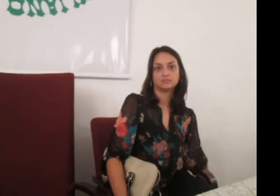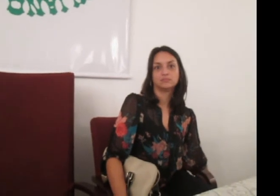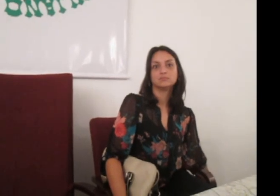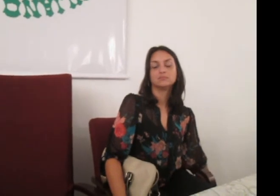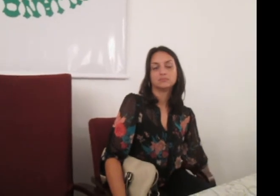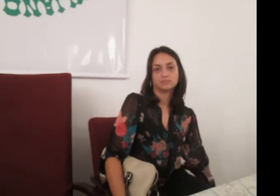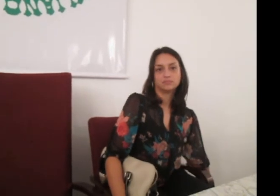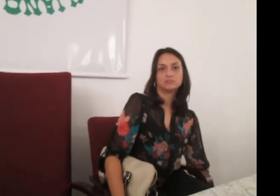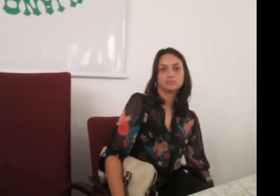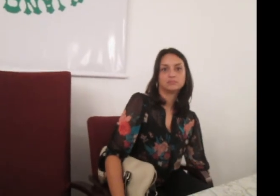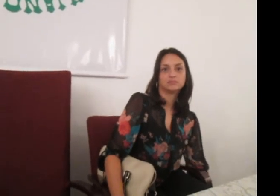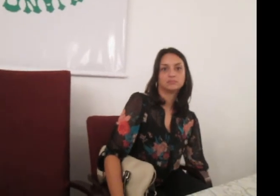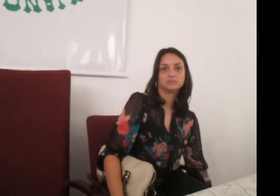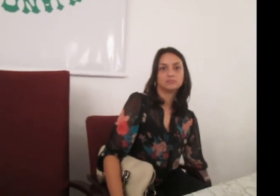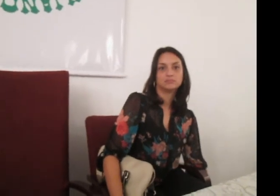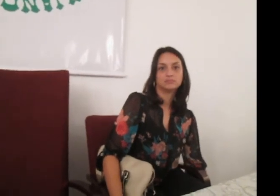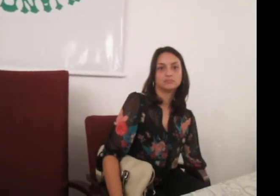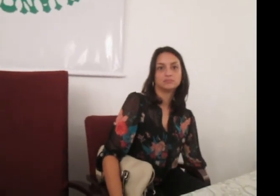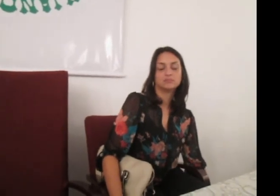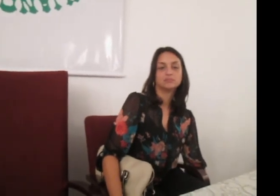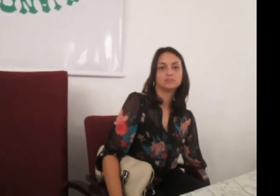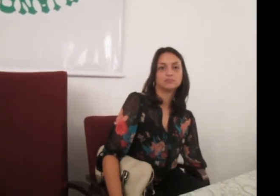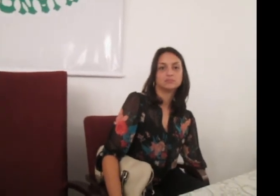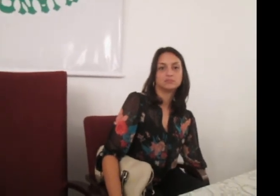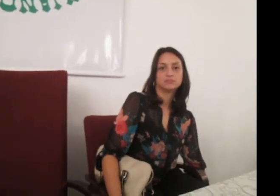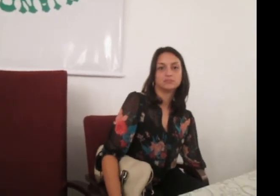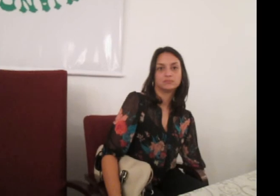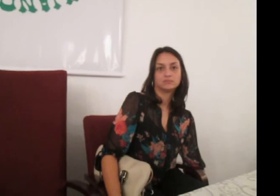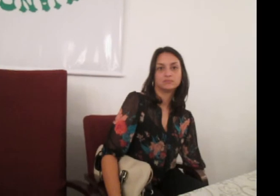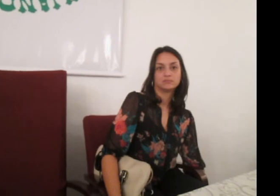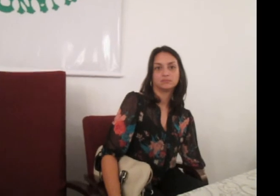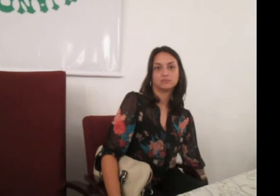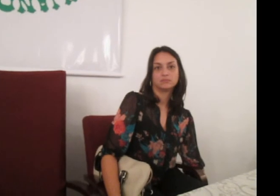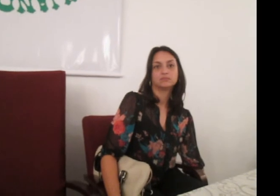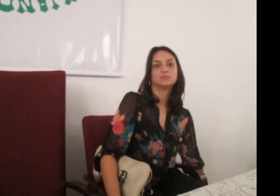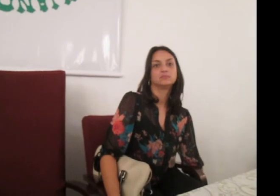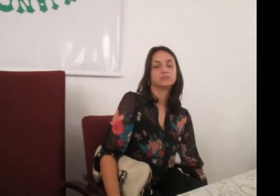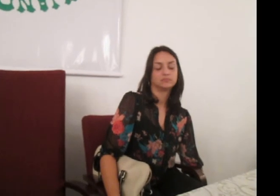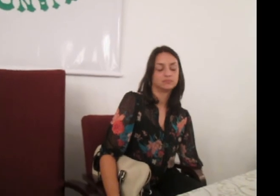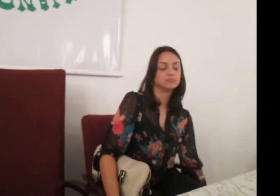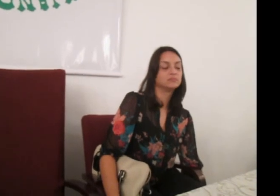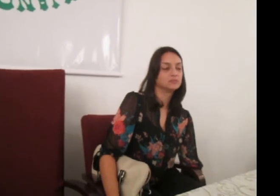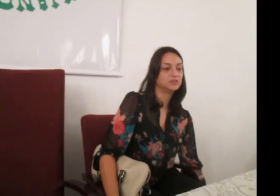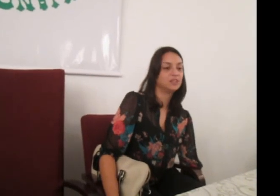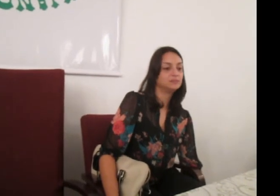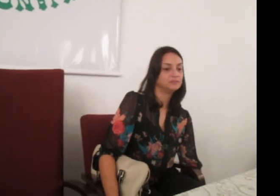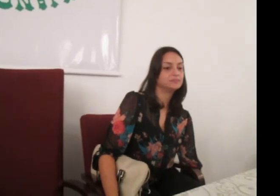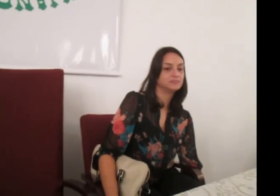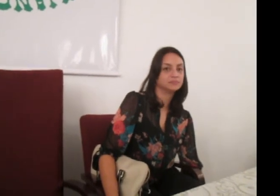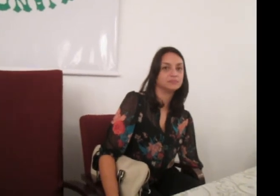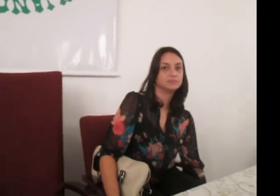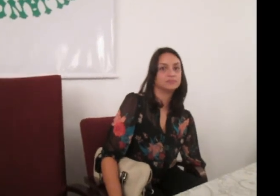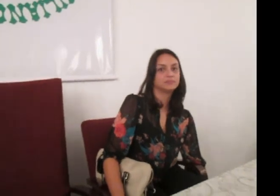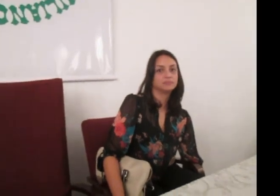bandeirinhas. O que nós temos que fazer? É tentar organizar esse diálogo, essa linguagem.